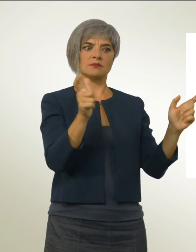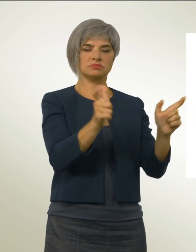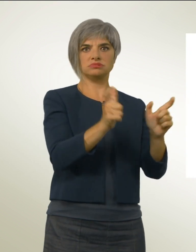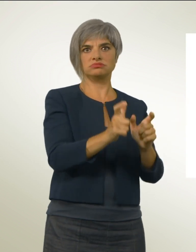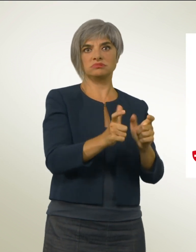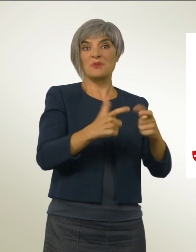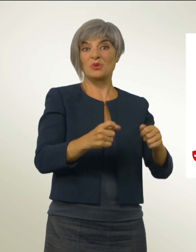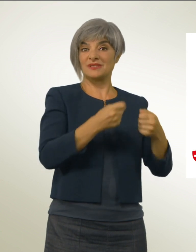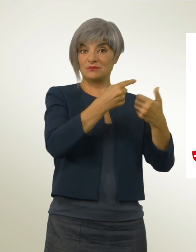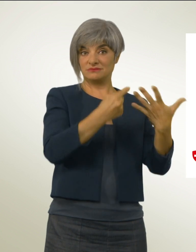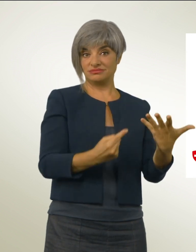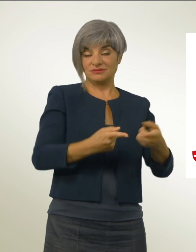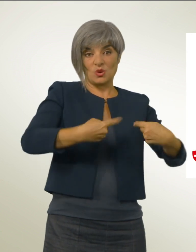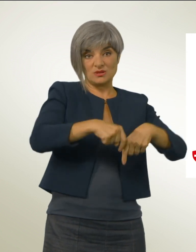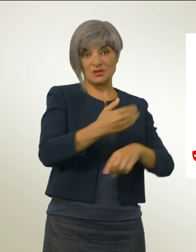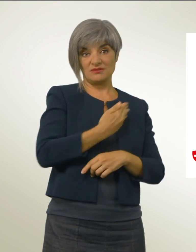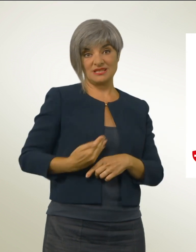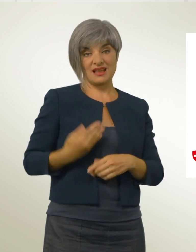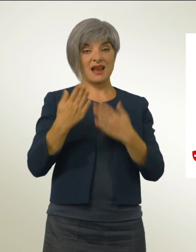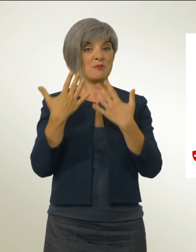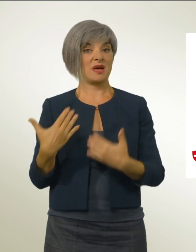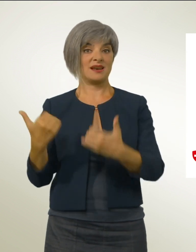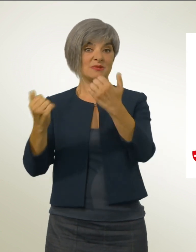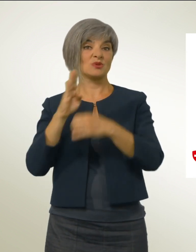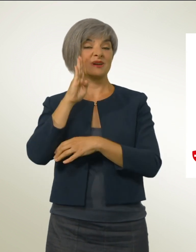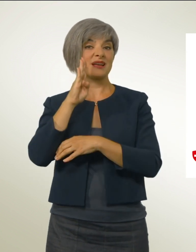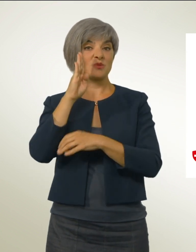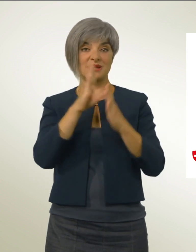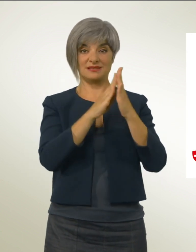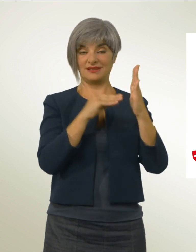ragioni, Consiglio federale e Parlamento raccomandano di respingere l'iniziativa.